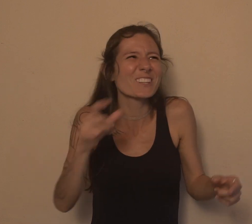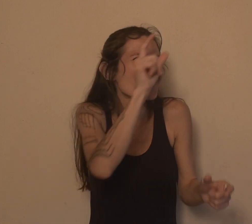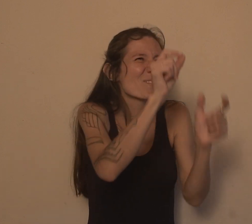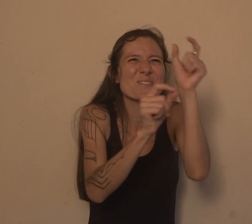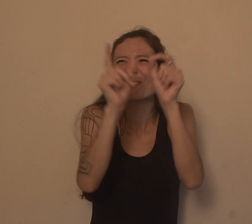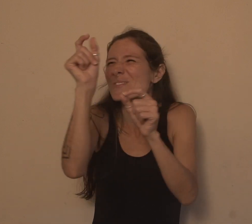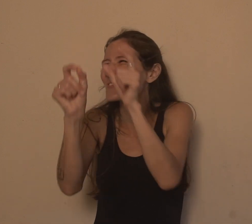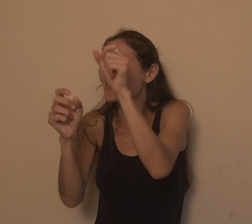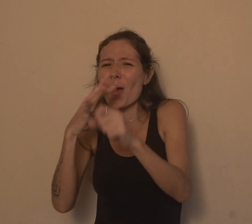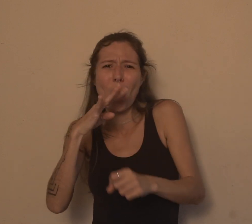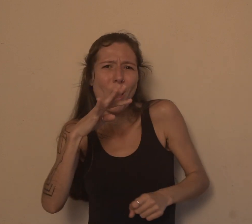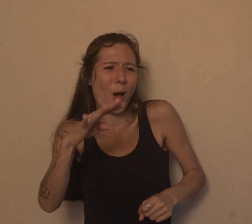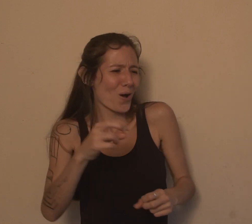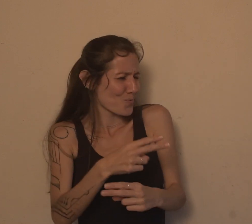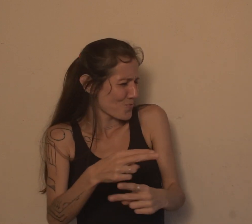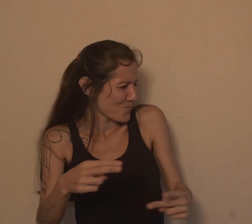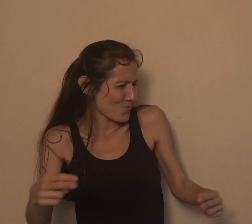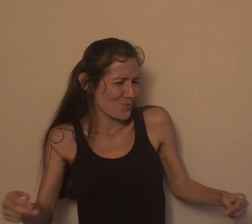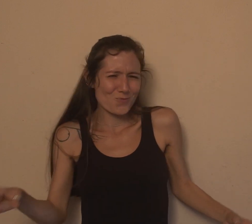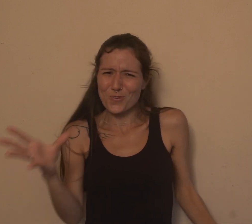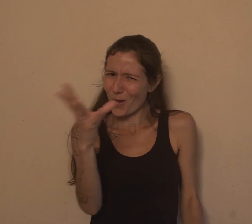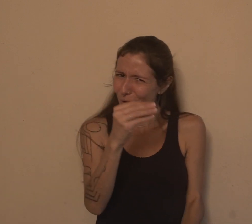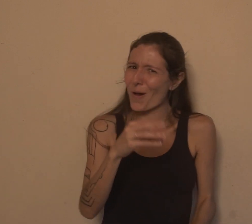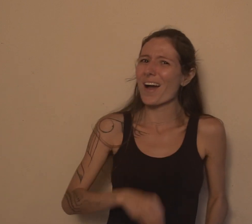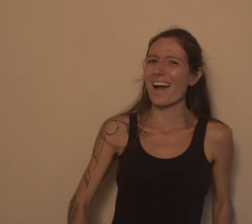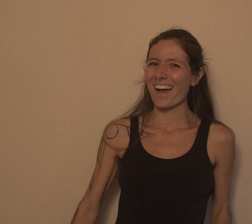não só uma não, não dou conta de todas não, mas a gente vai dar uma aprofundada.